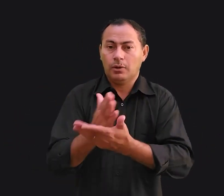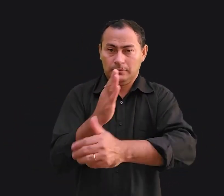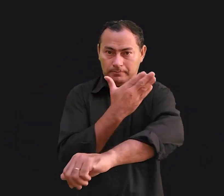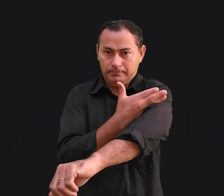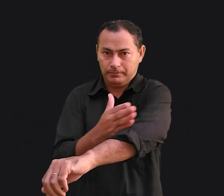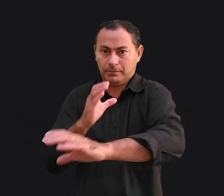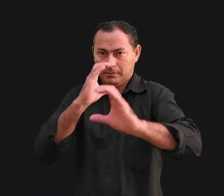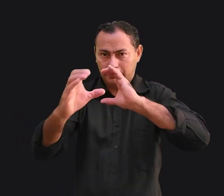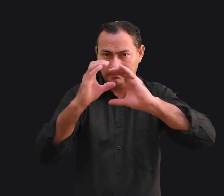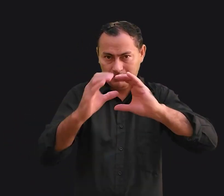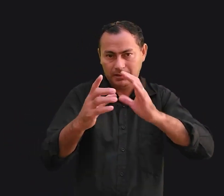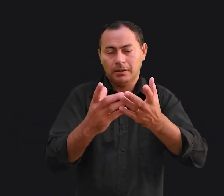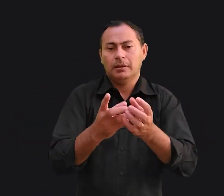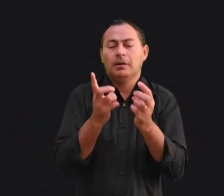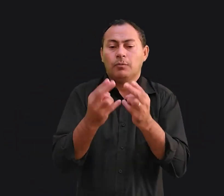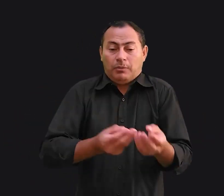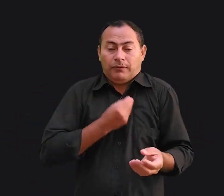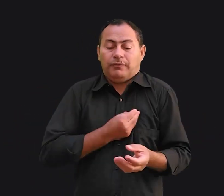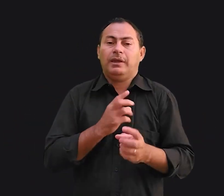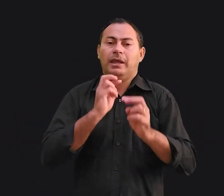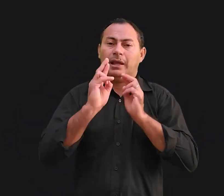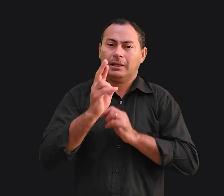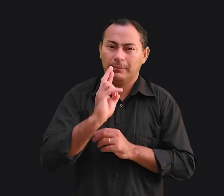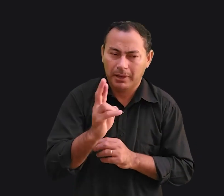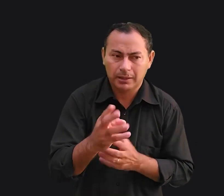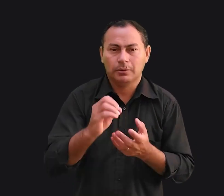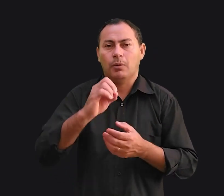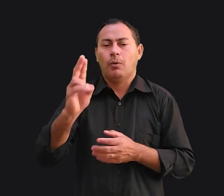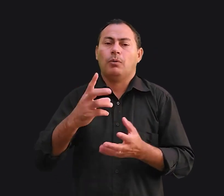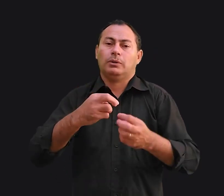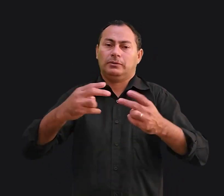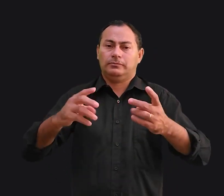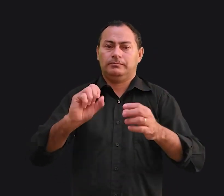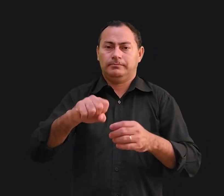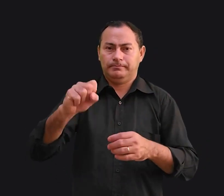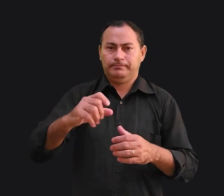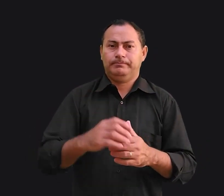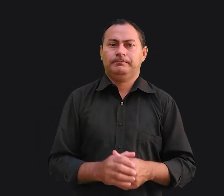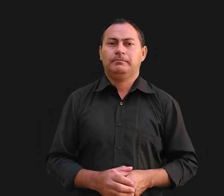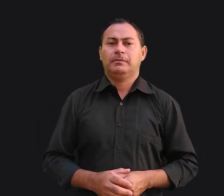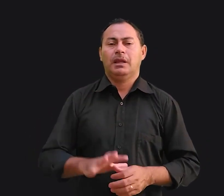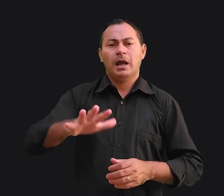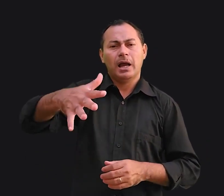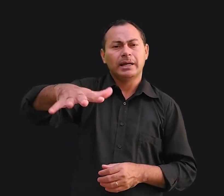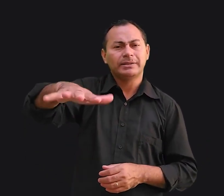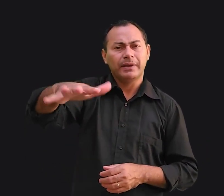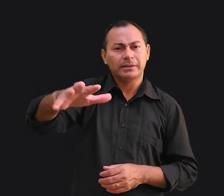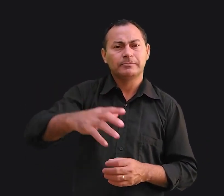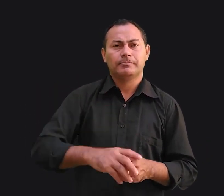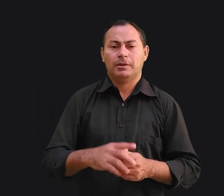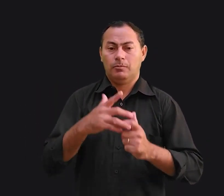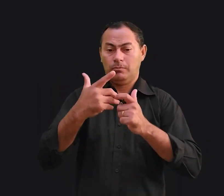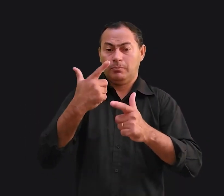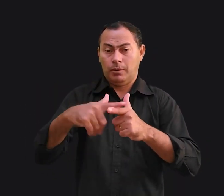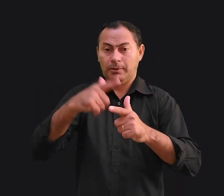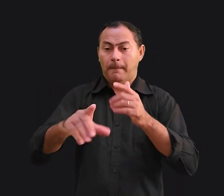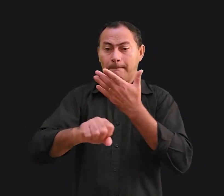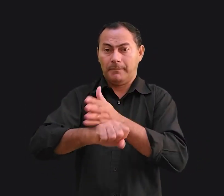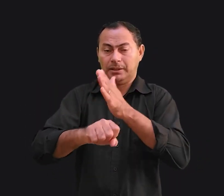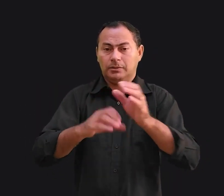hábitos de comunicação, como viver reclamando ou outra coisa assim. Às vezes, um problema prático de comunicação